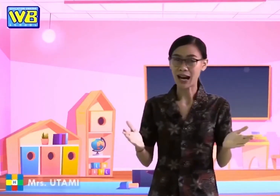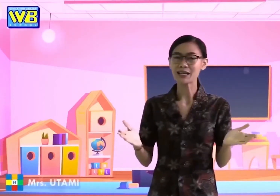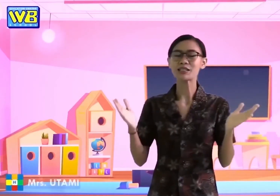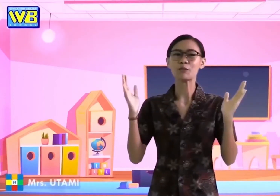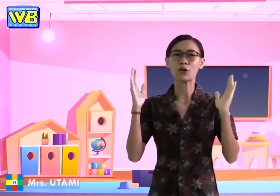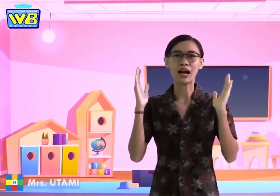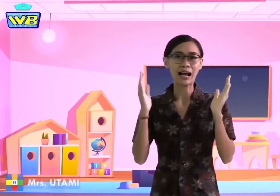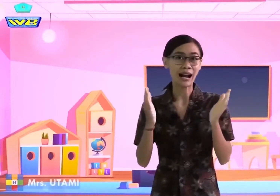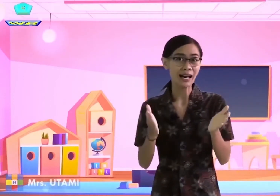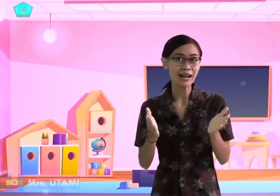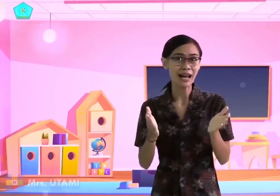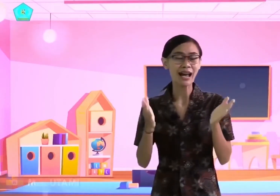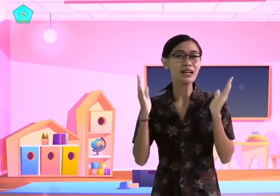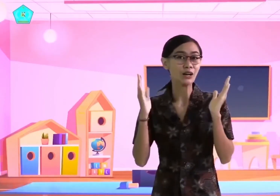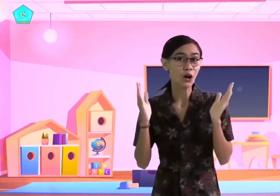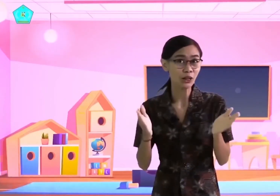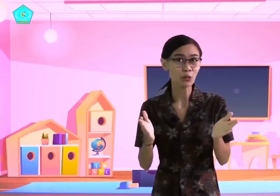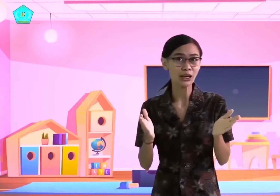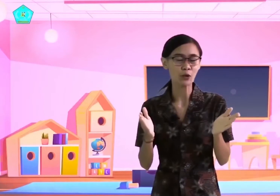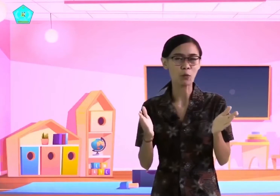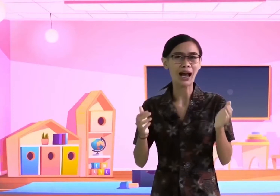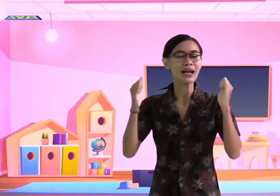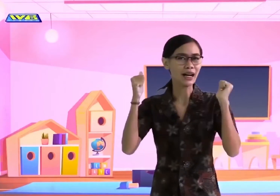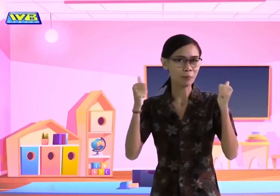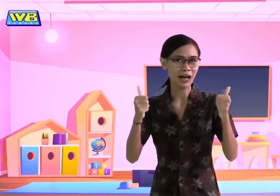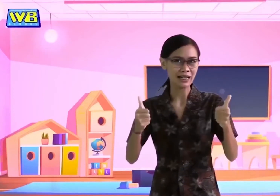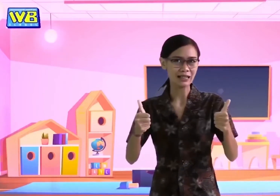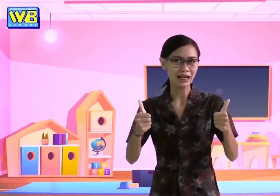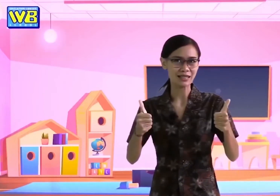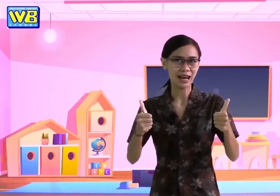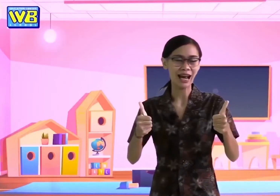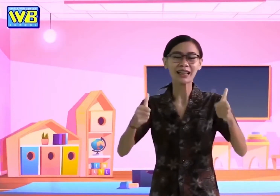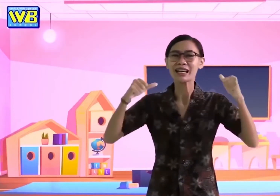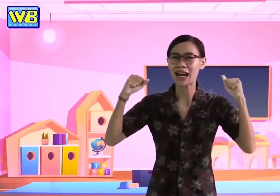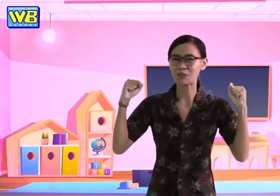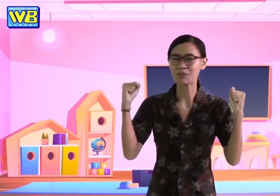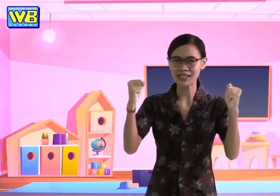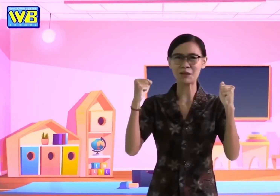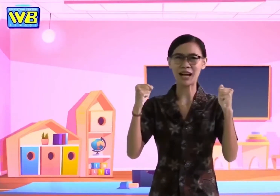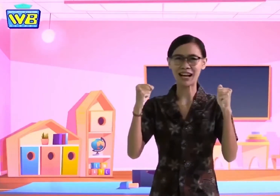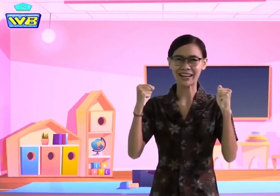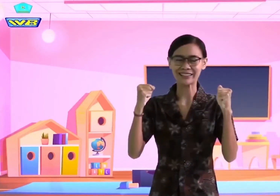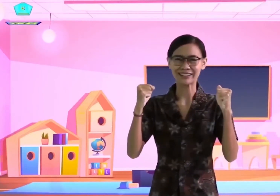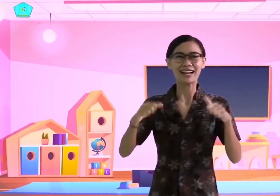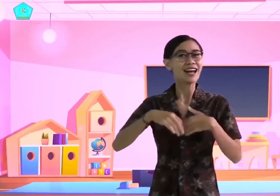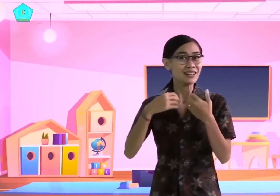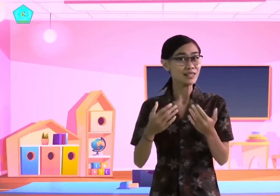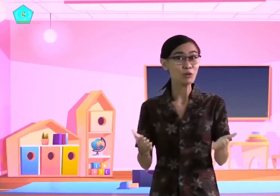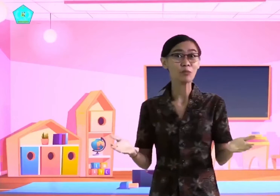semoga anak-anak dan orang tua di rumah dalam keadaan yang sehat dan bersemangat. Sebelum